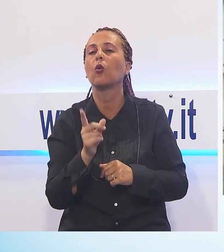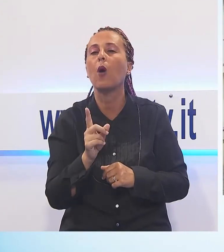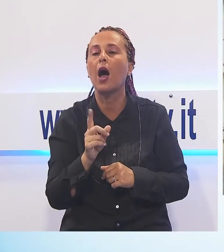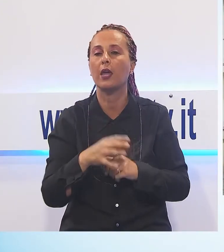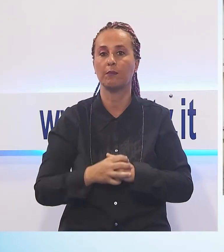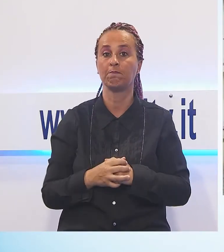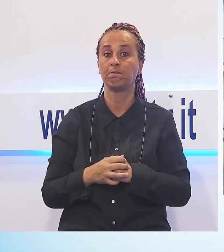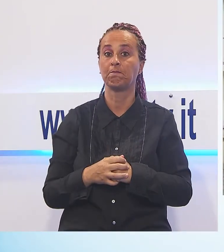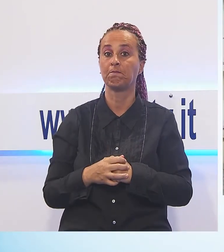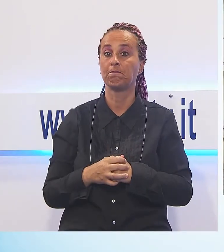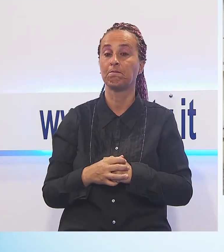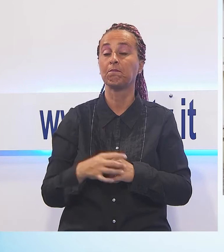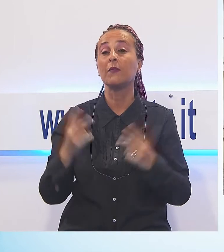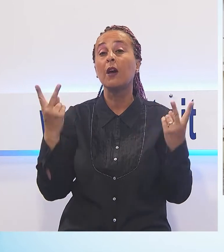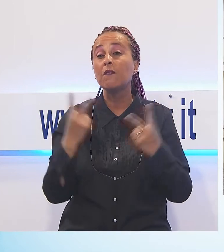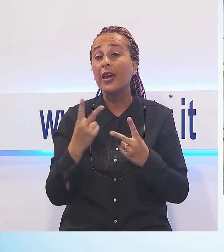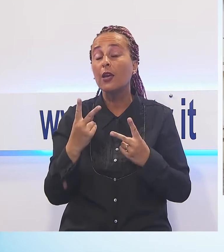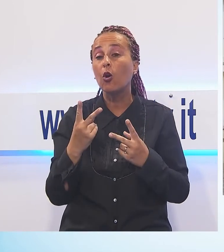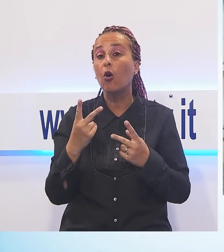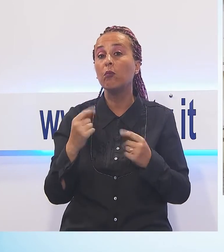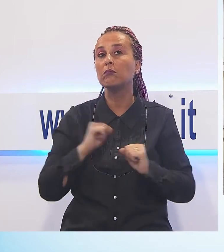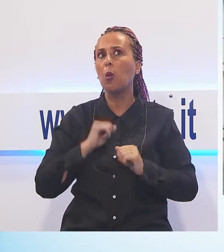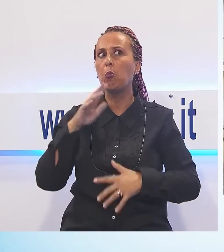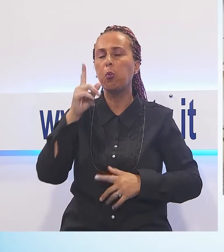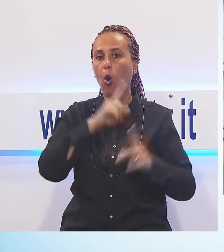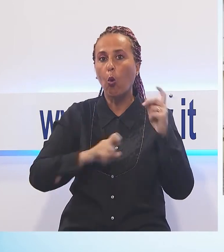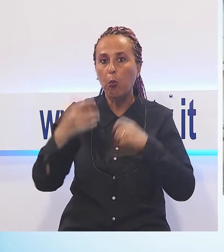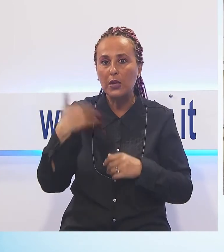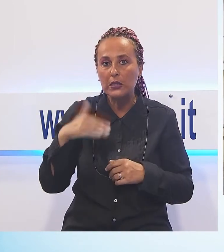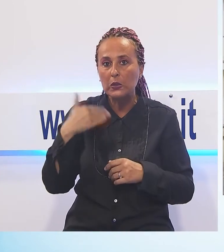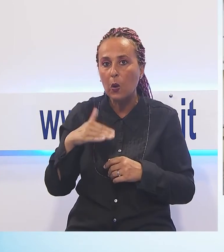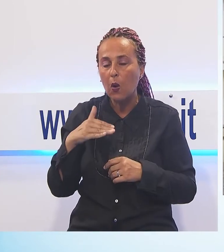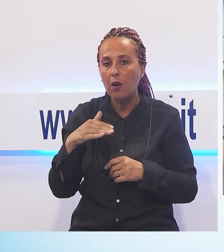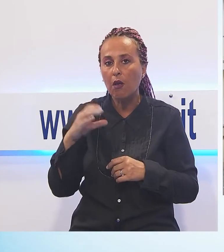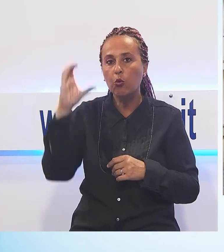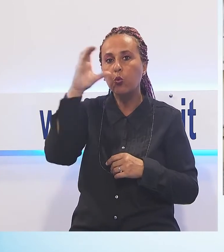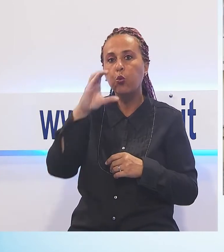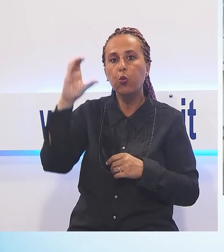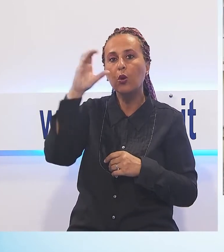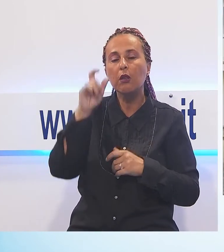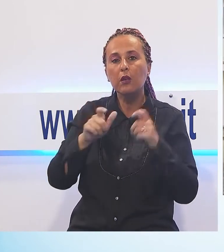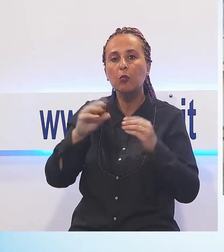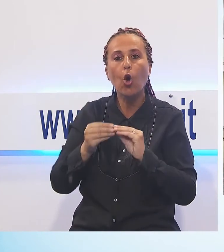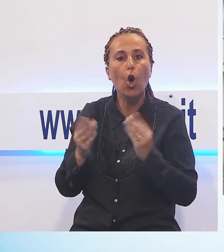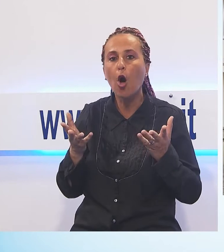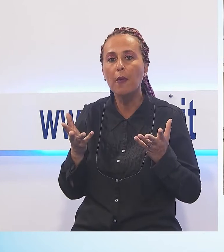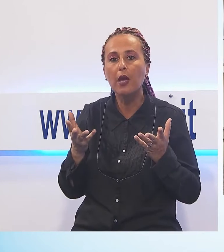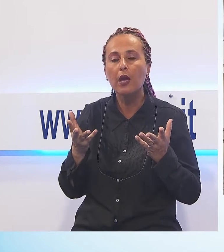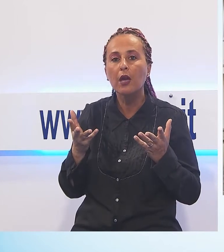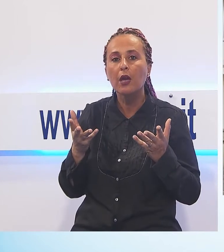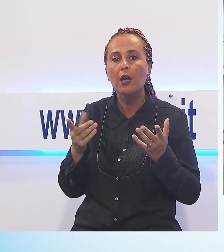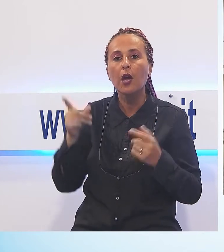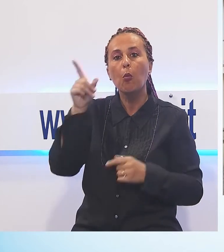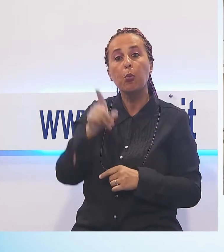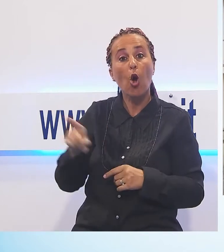Vagli sotto ma per l'intero turismo della provincia di Lucca. La provincia dopo che è stata dichiarata dal Consiglio di Stato a